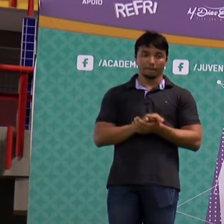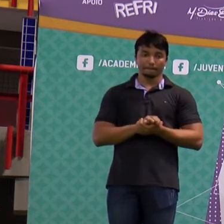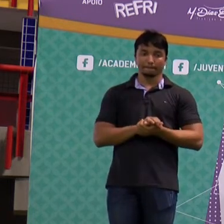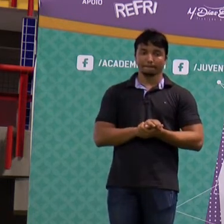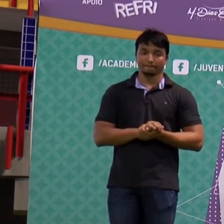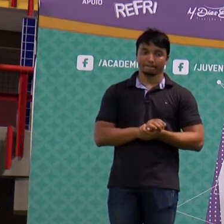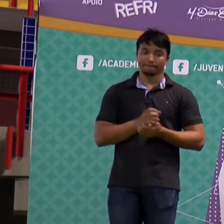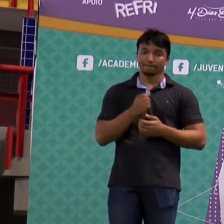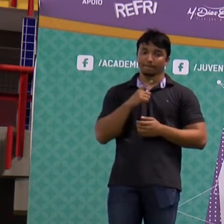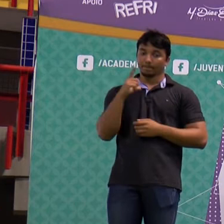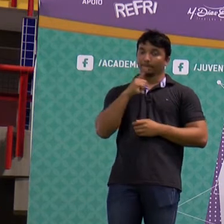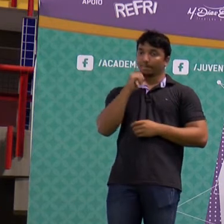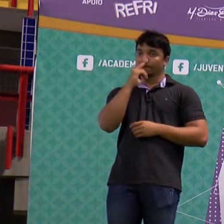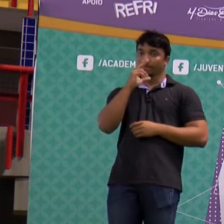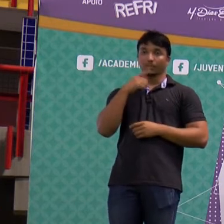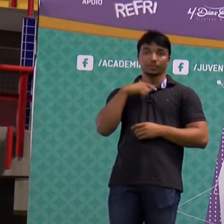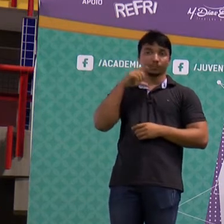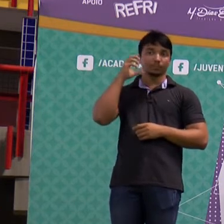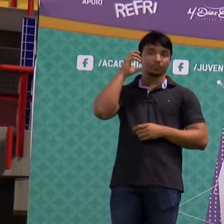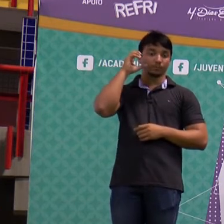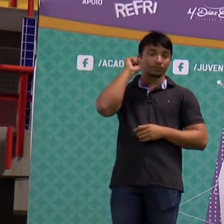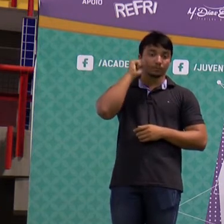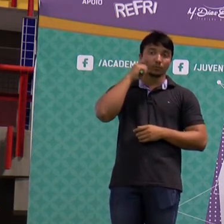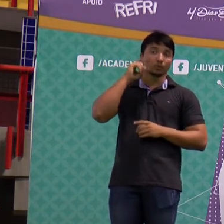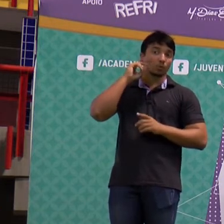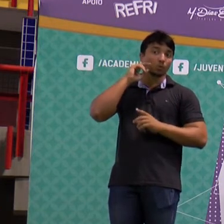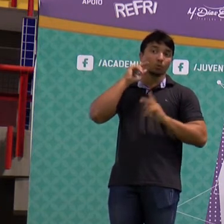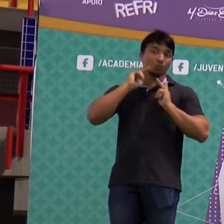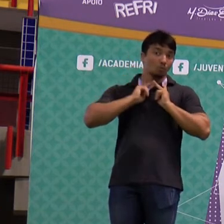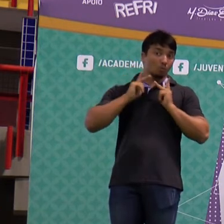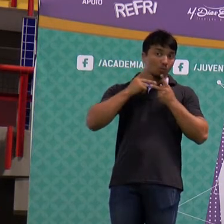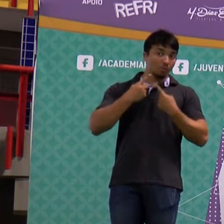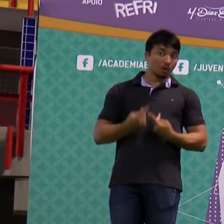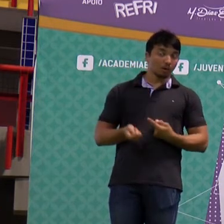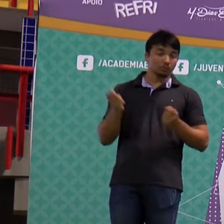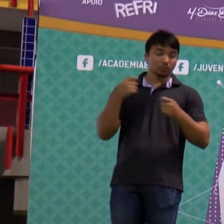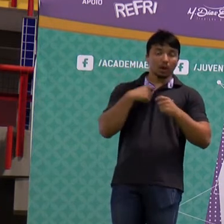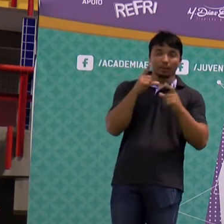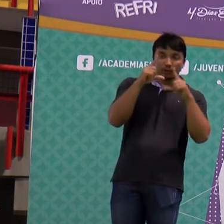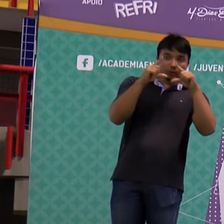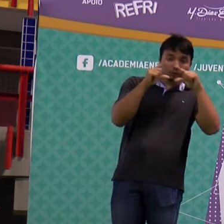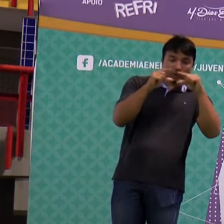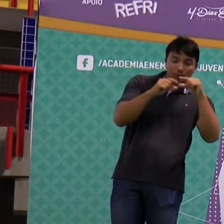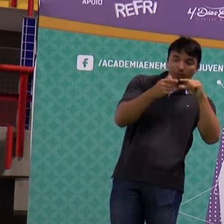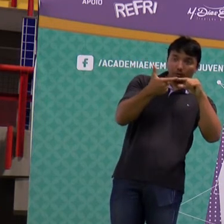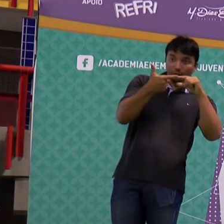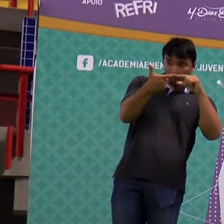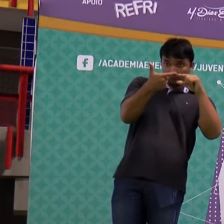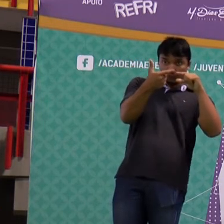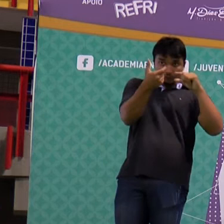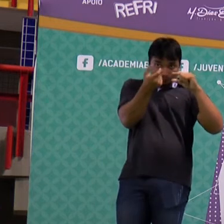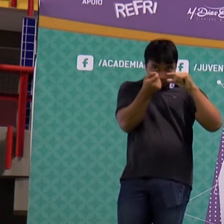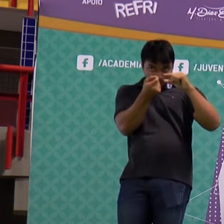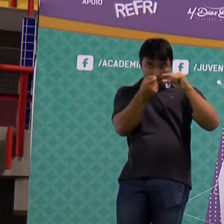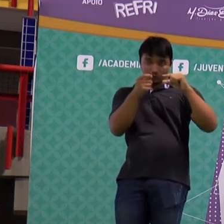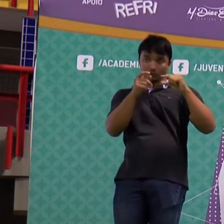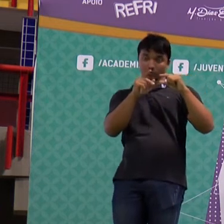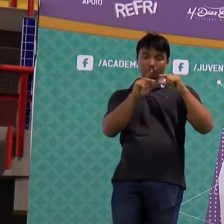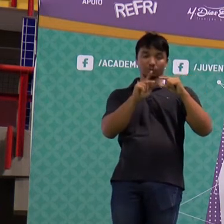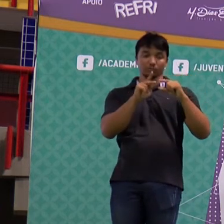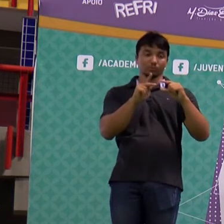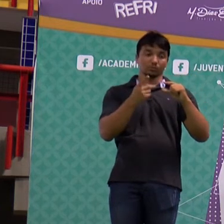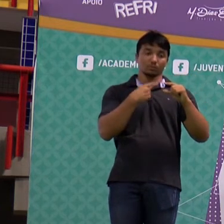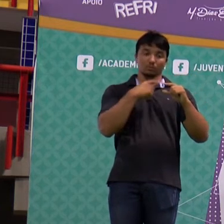Quando a gente tem o nosso ouvido humano, nós costumamos ouvir sons que vão com a frequência mais baixa de 20 hertz, é aquele som mais